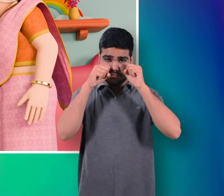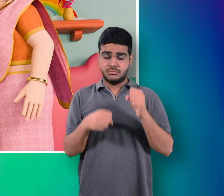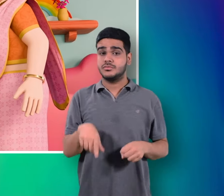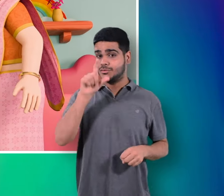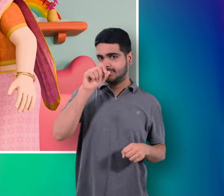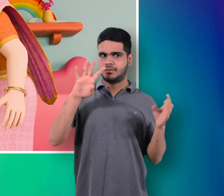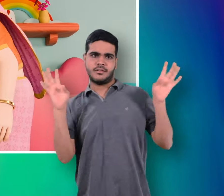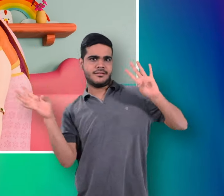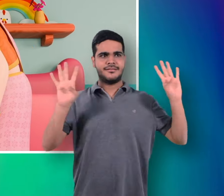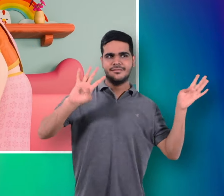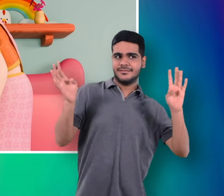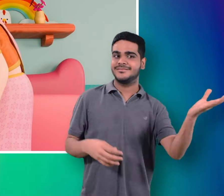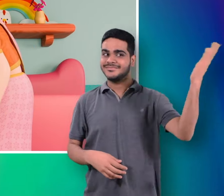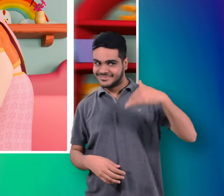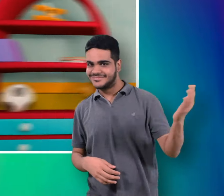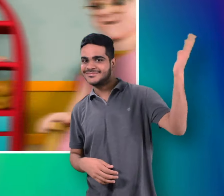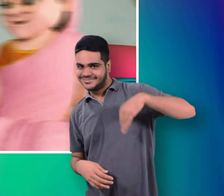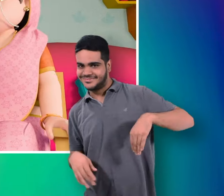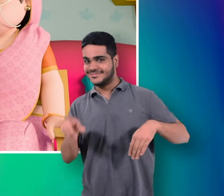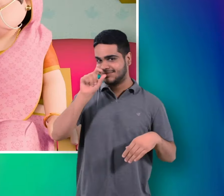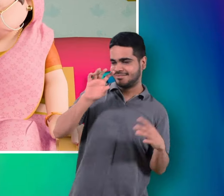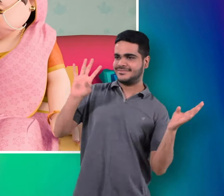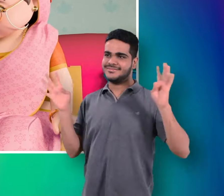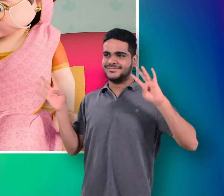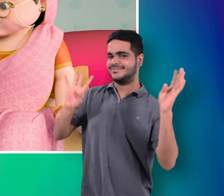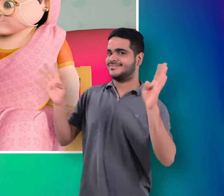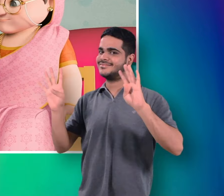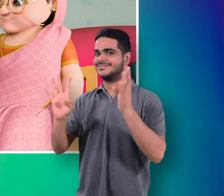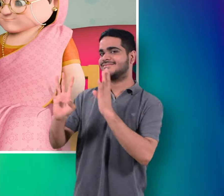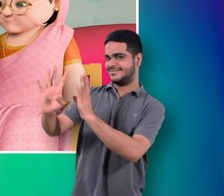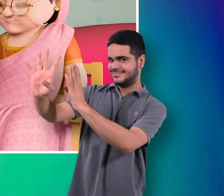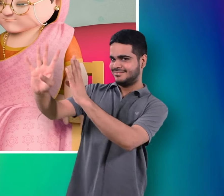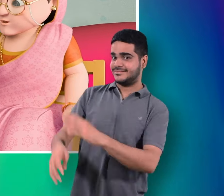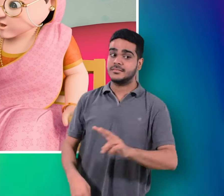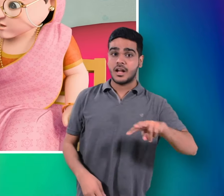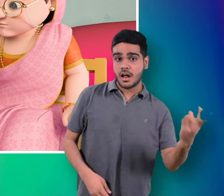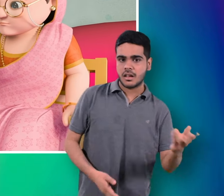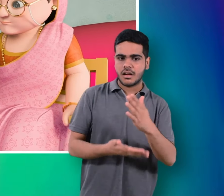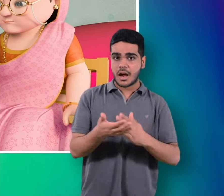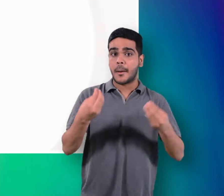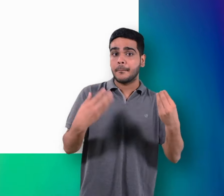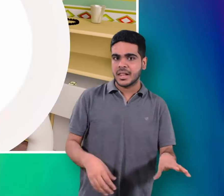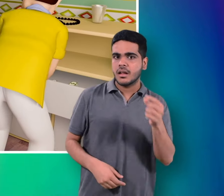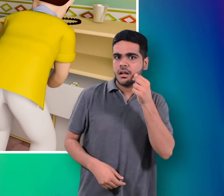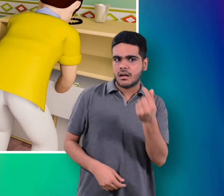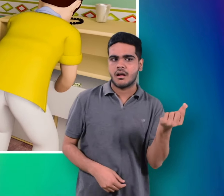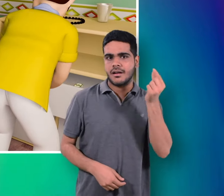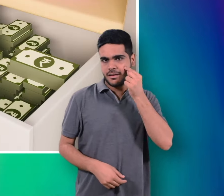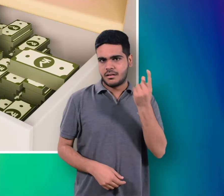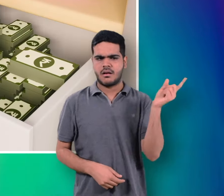नानी तेरी मोरनी को मोर ले गए बाकी जो बचा था